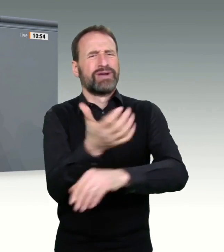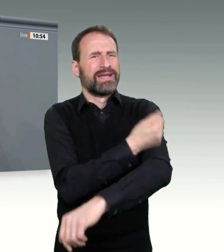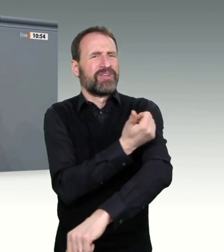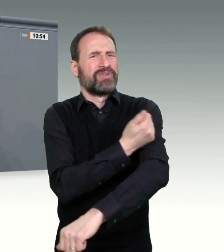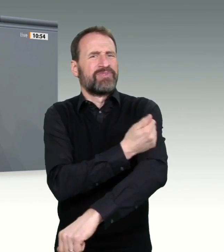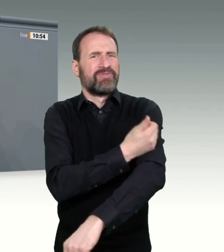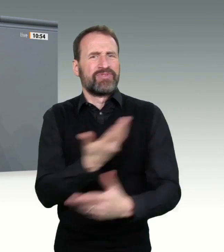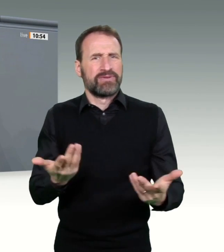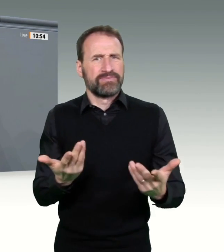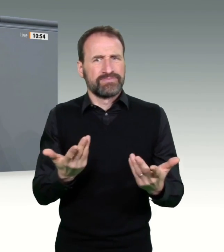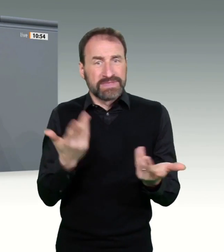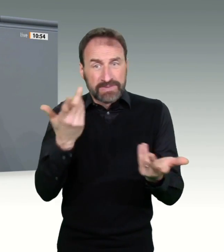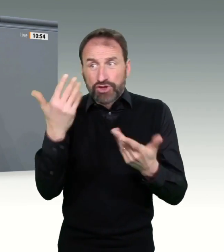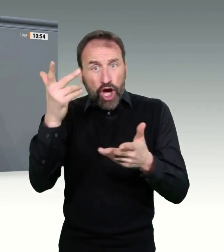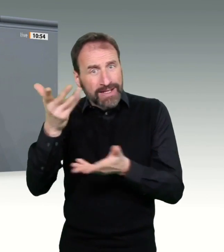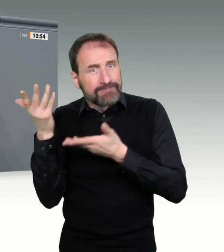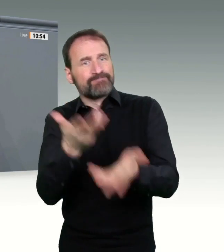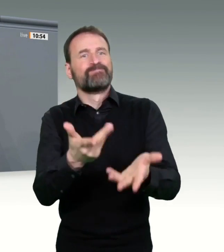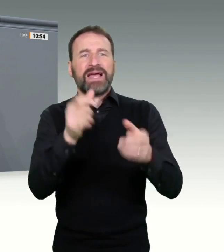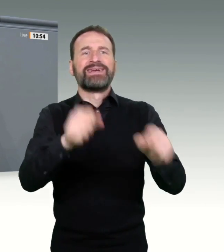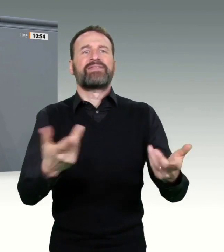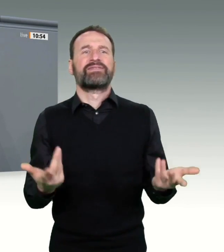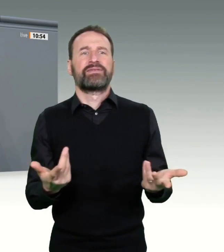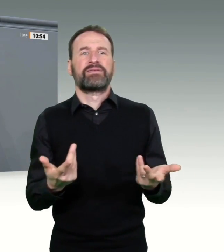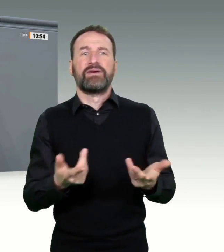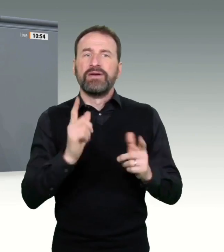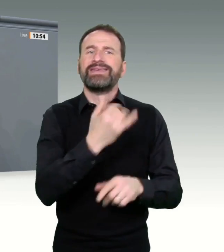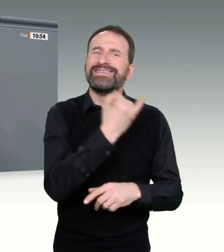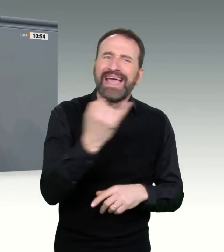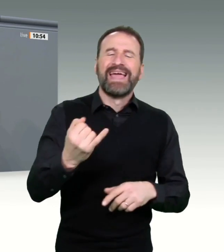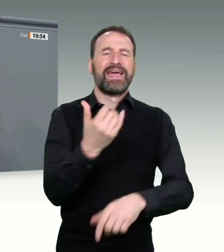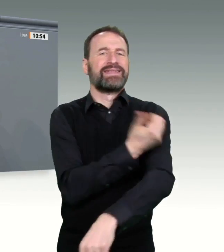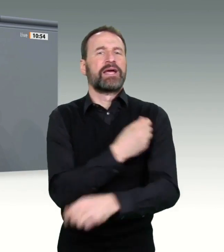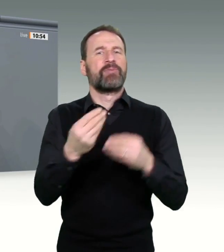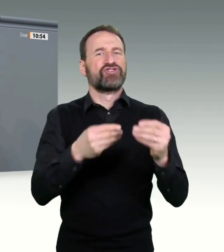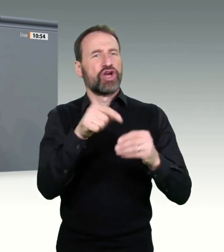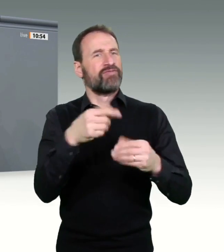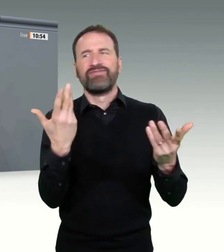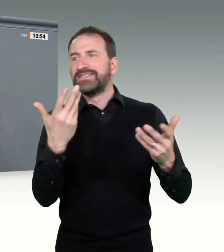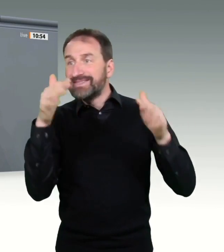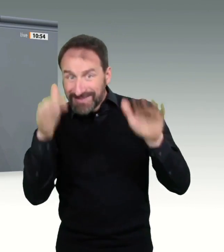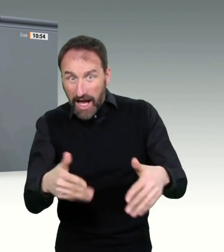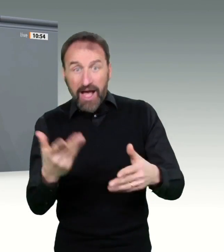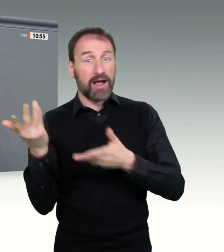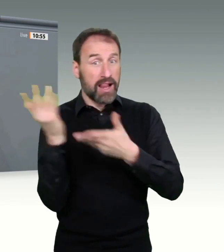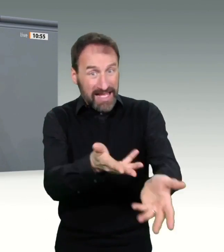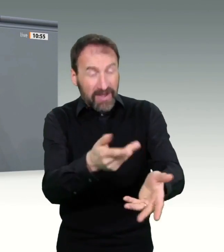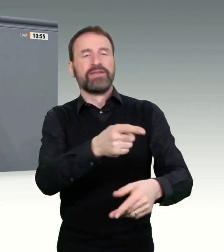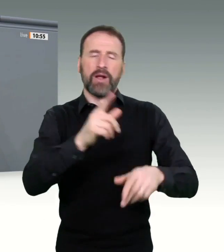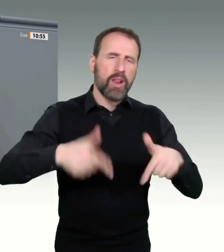sondern sie liegen vor allem im Versagen, in der katastrophalen Aufklärung dieser Regierung über die Impfstoffe. Mein Minister